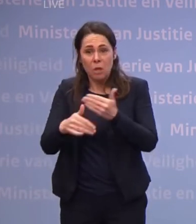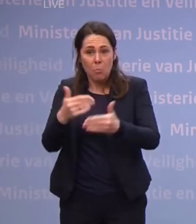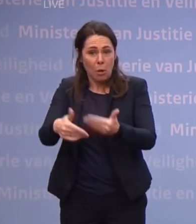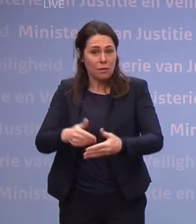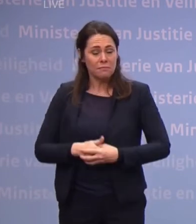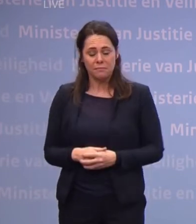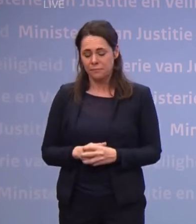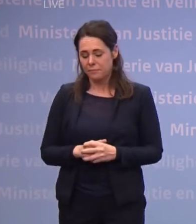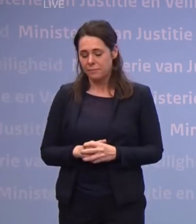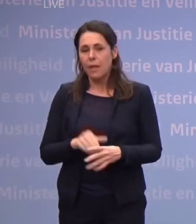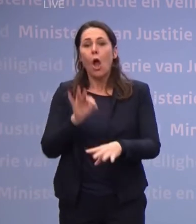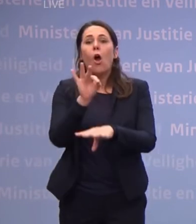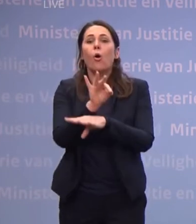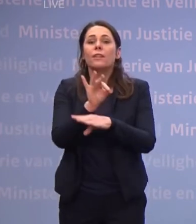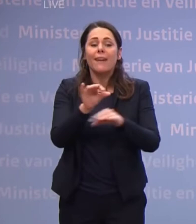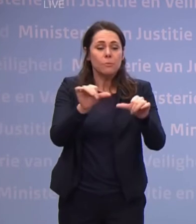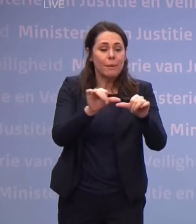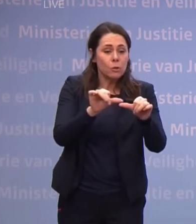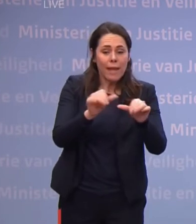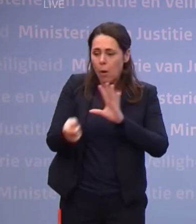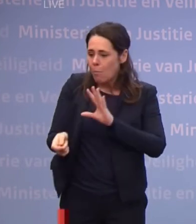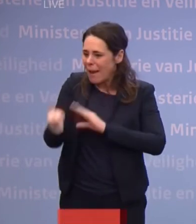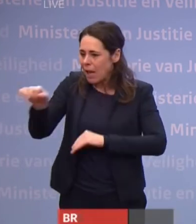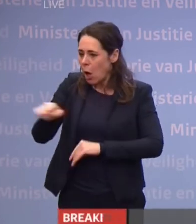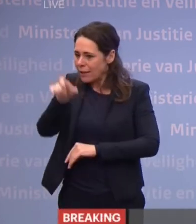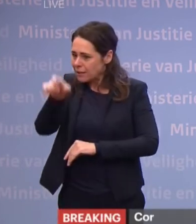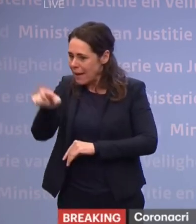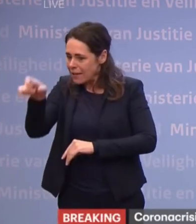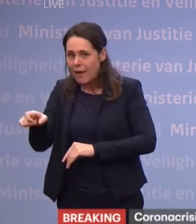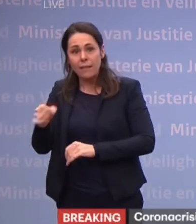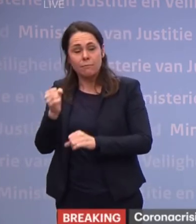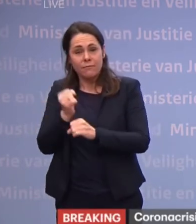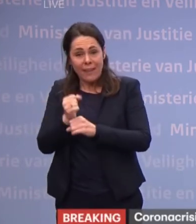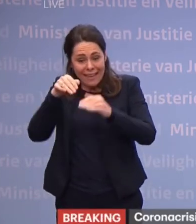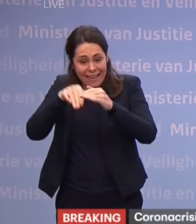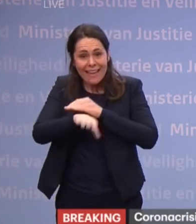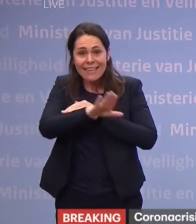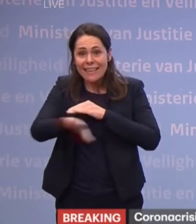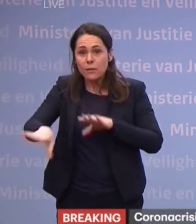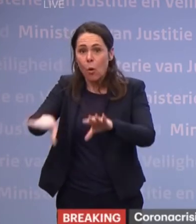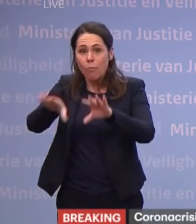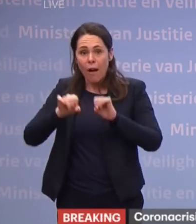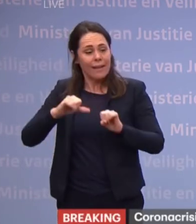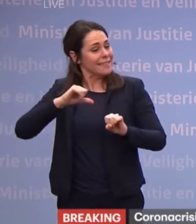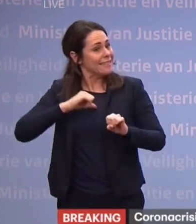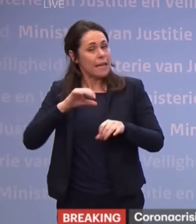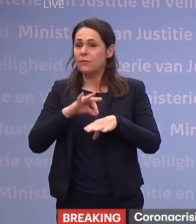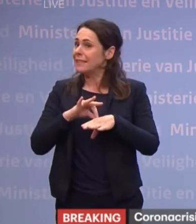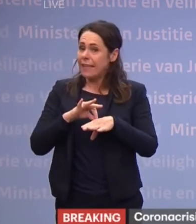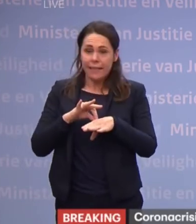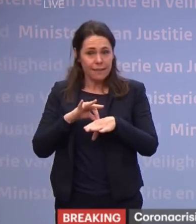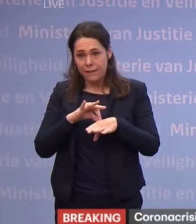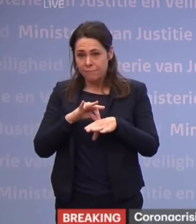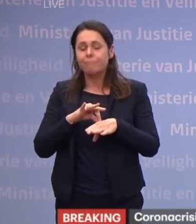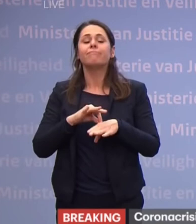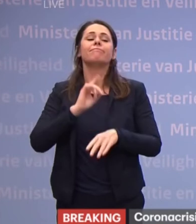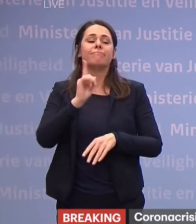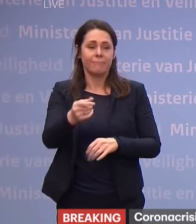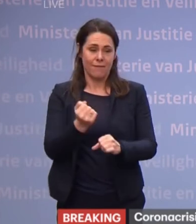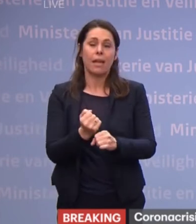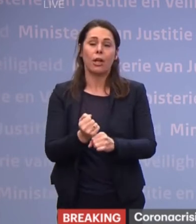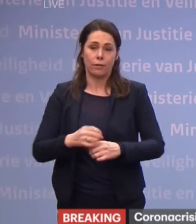Onderwijspersoneel en pedagogische medewerkers die in de kinderopvang werken die niet ziek zijn, die kunnen naar hun werk.